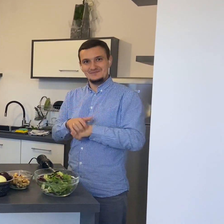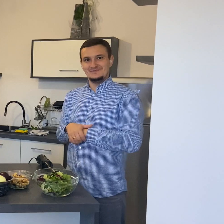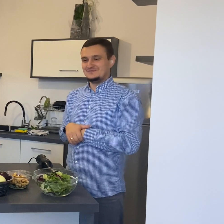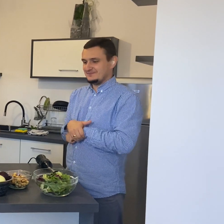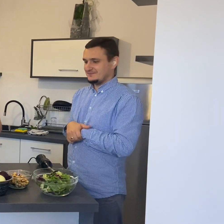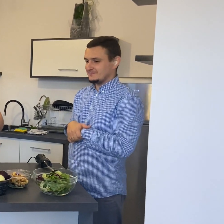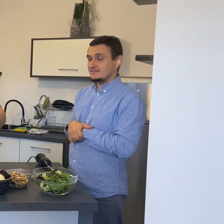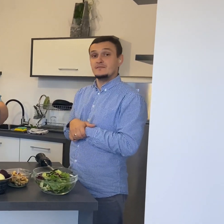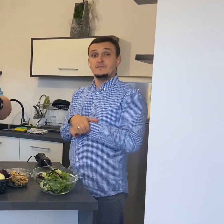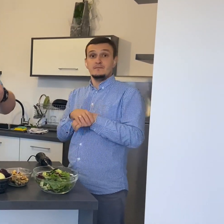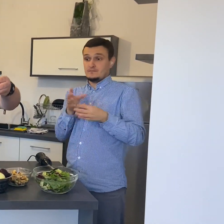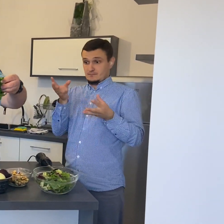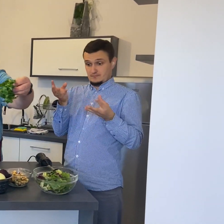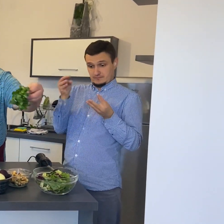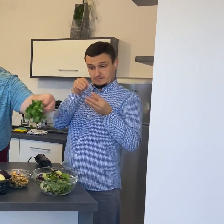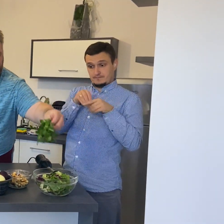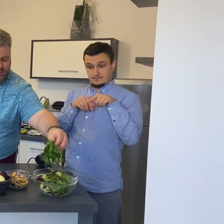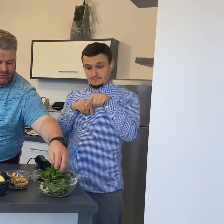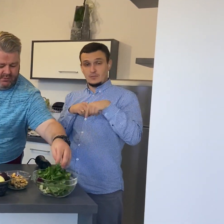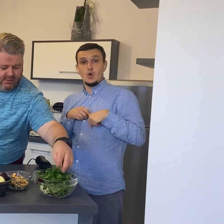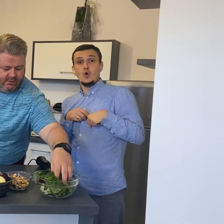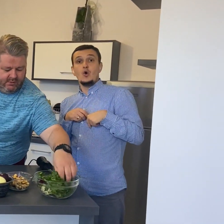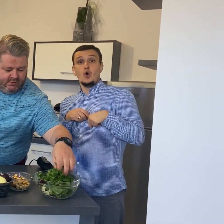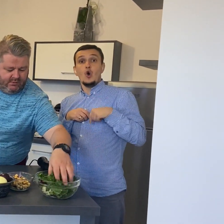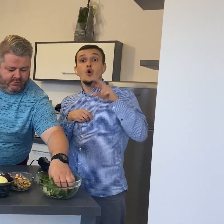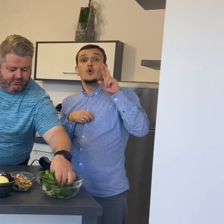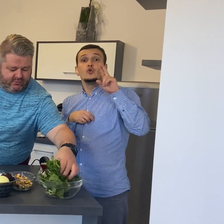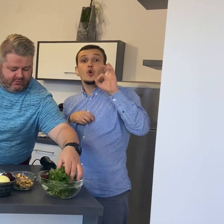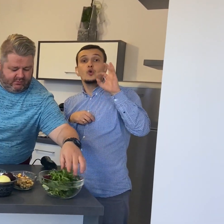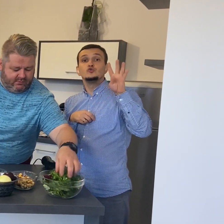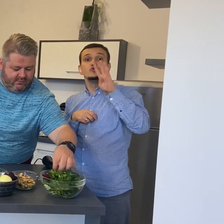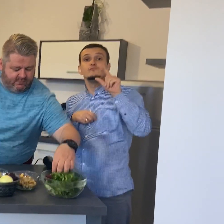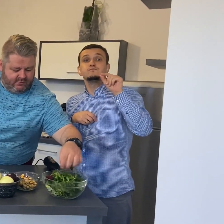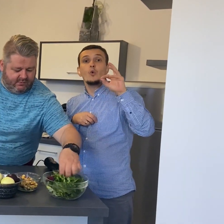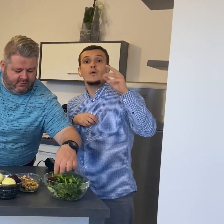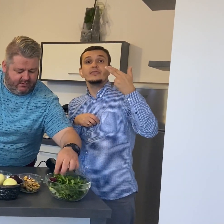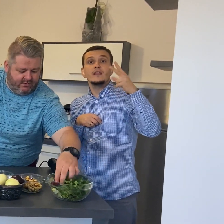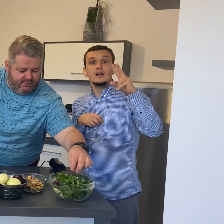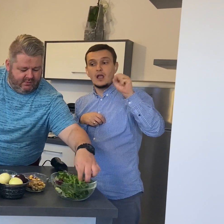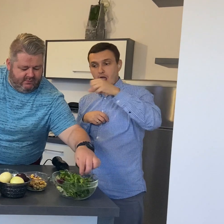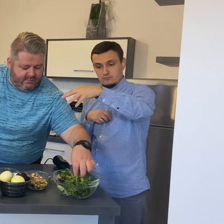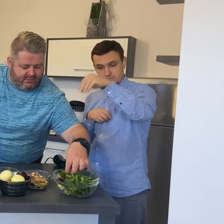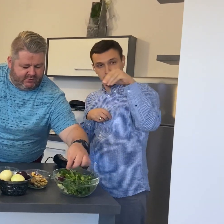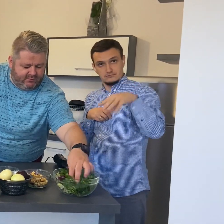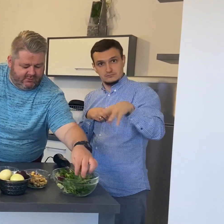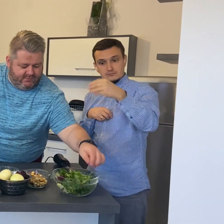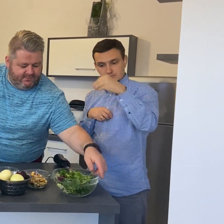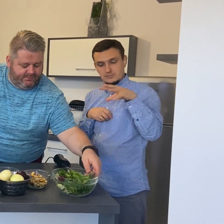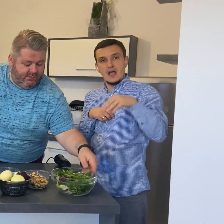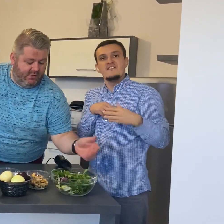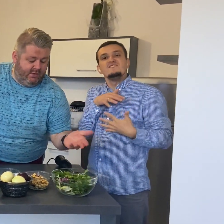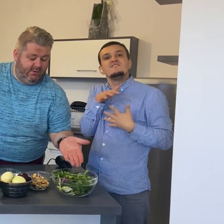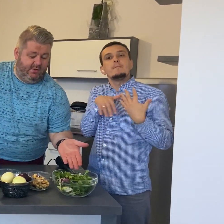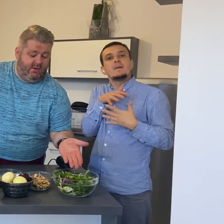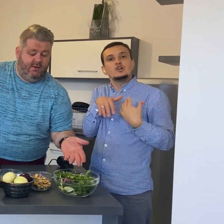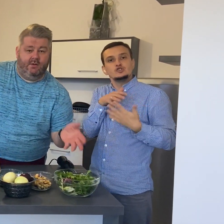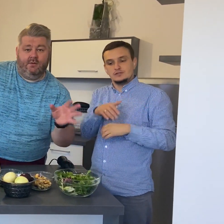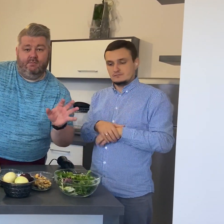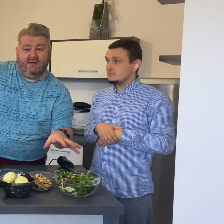Garść wypłukanej roszponki. Proszę to wymieszać. I miks